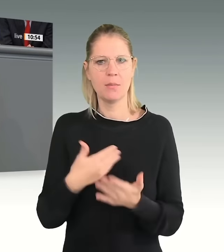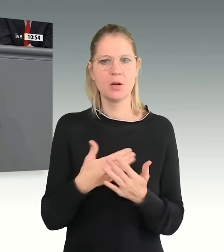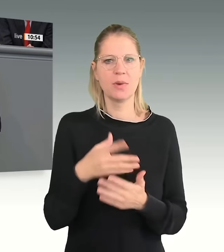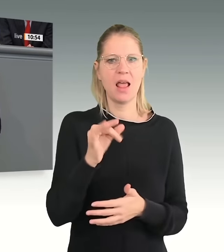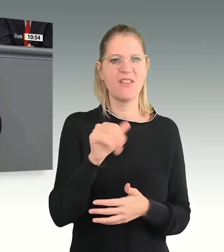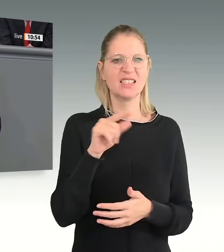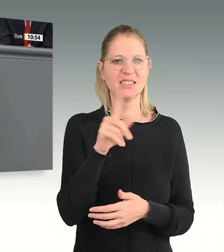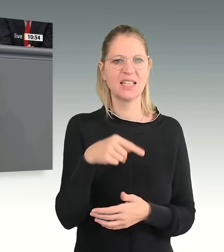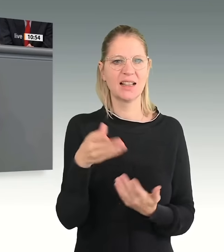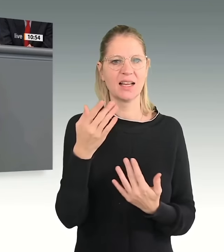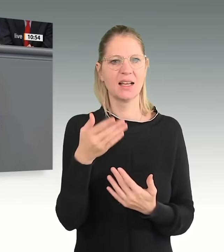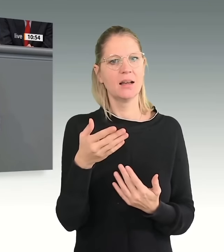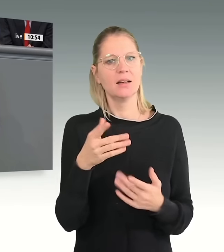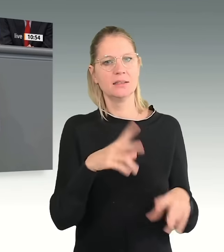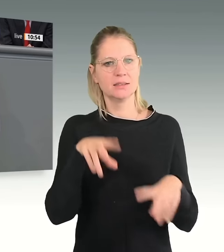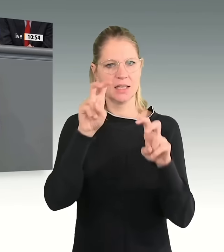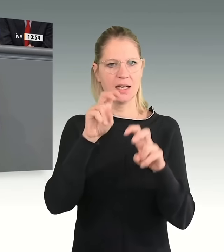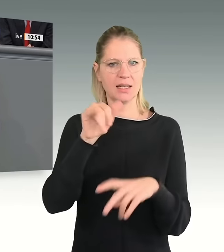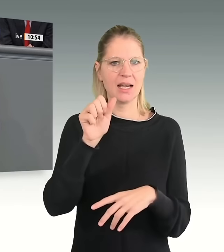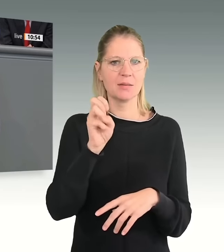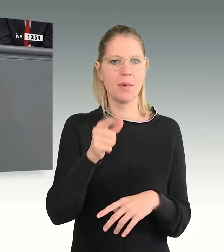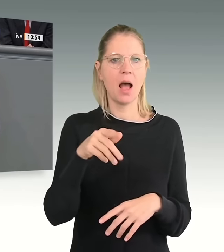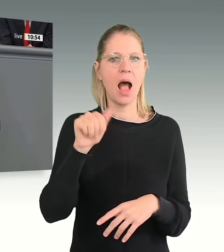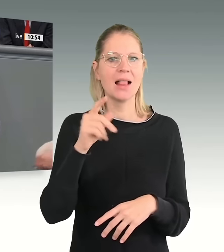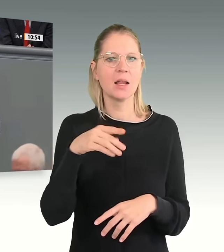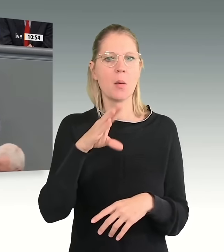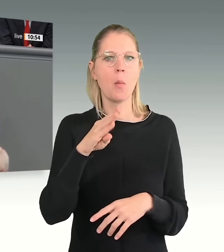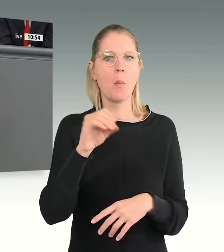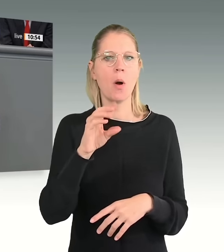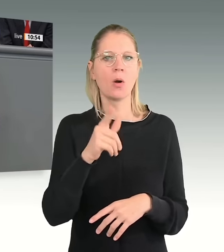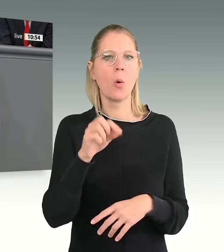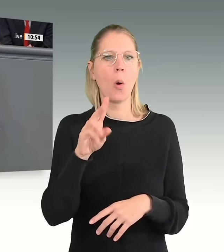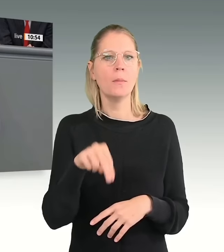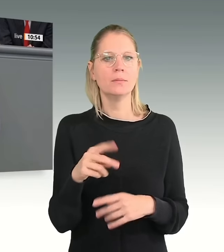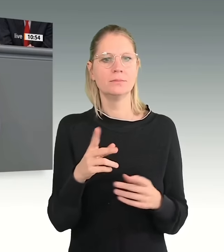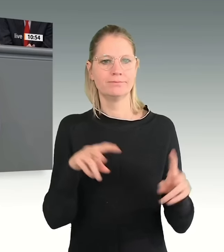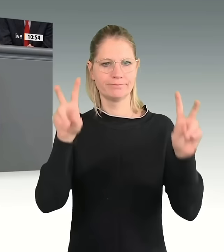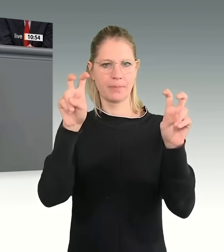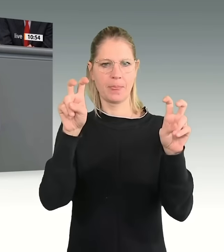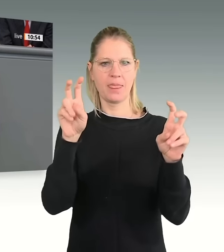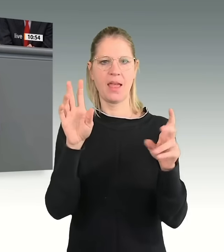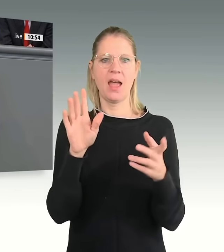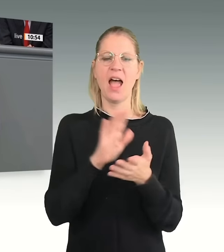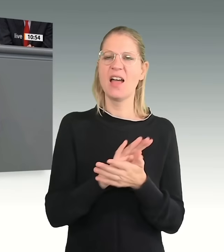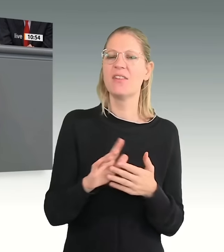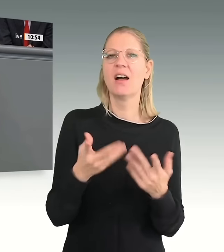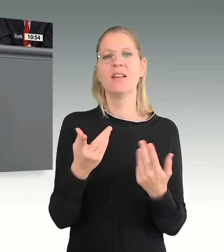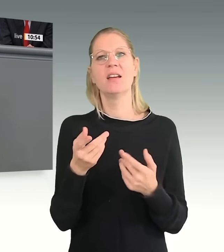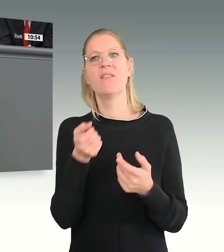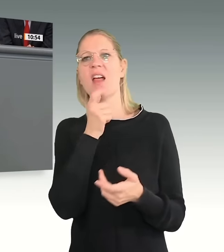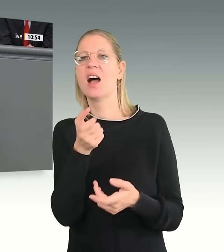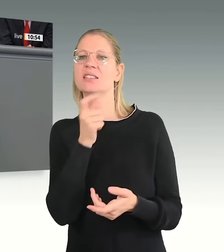dazu schrieb, einfacher fällt dagegen die phrasenhafte Inszenierung des »Nie wieder ist jetzt«